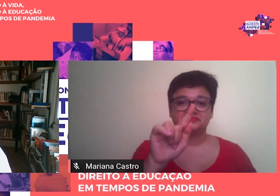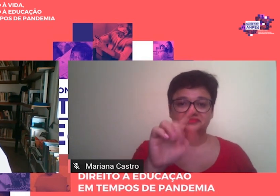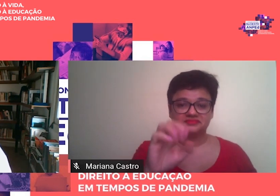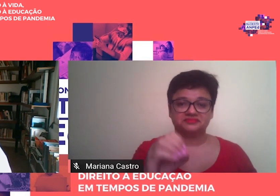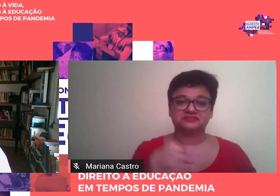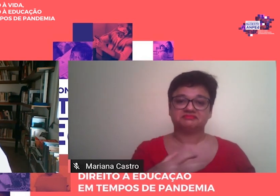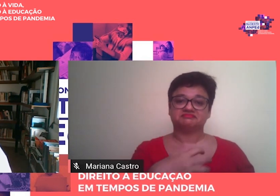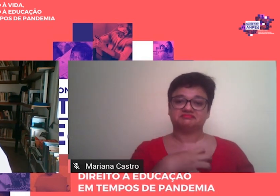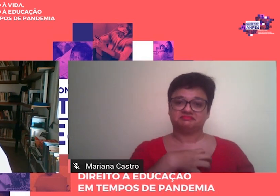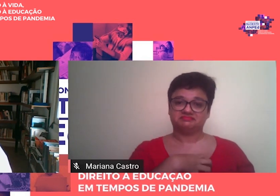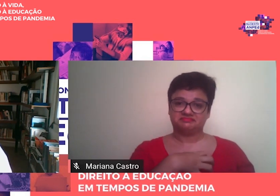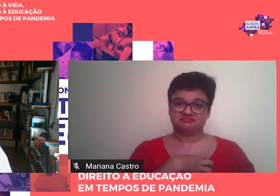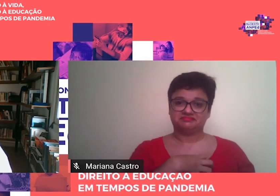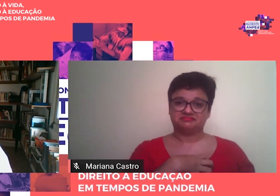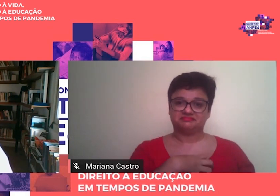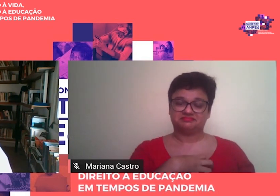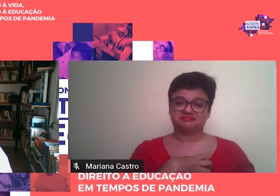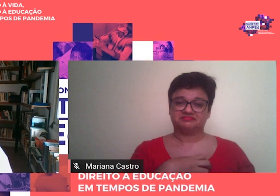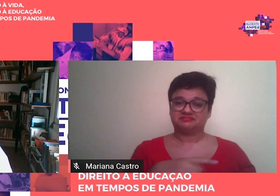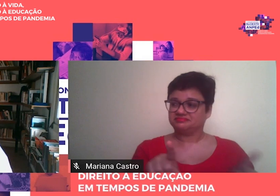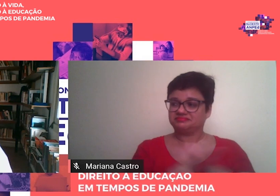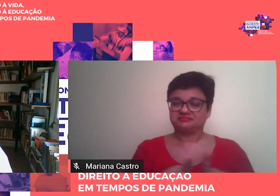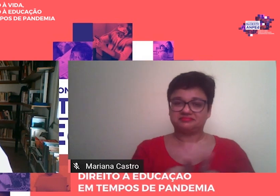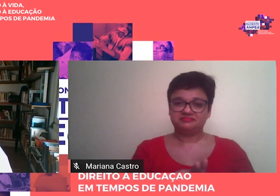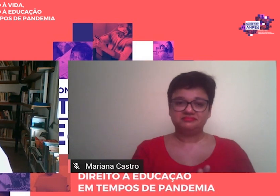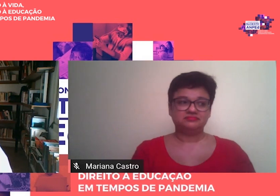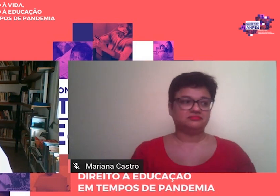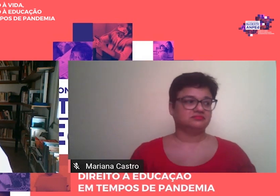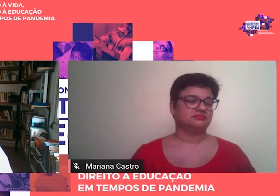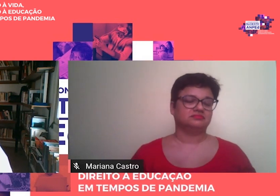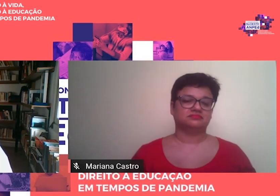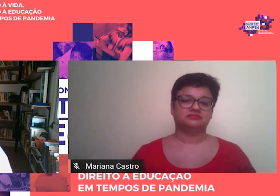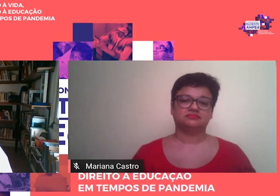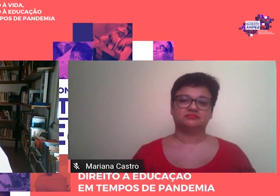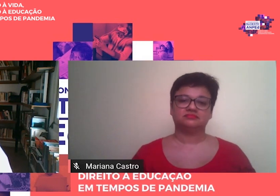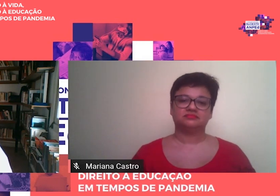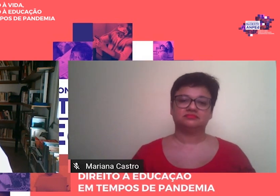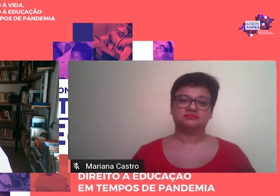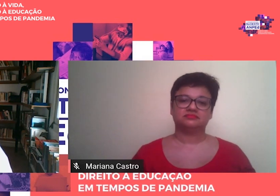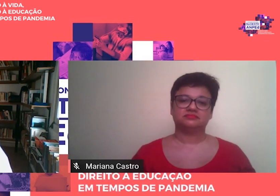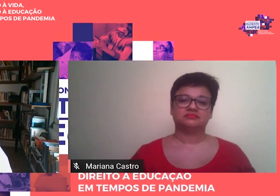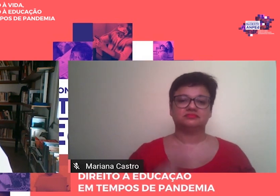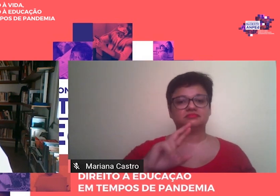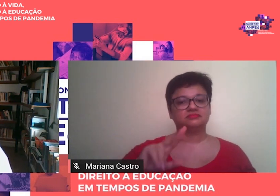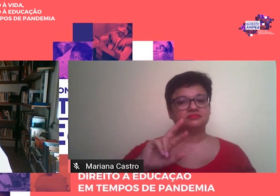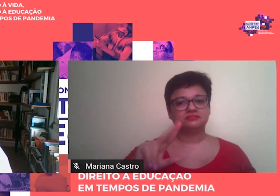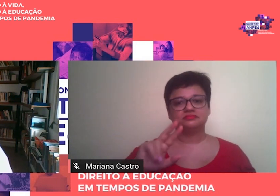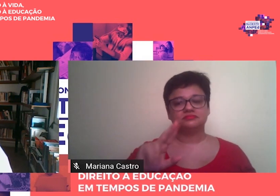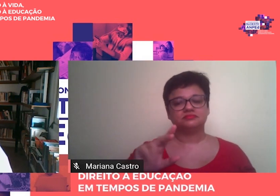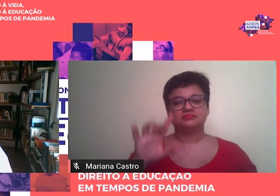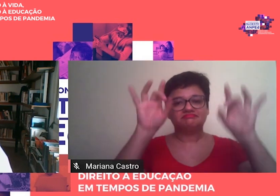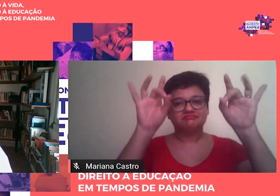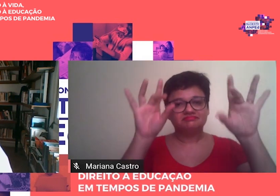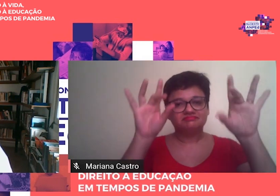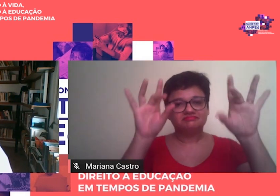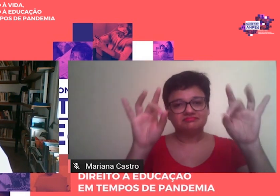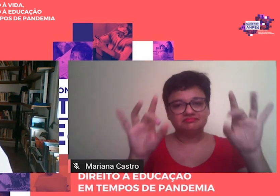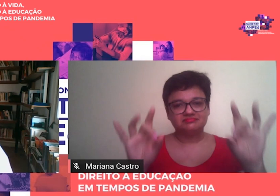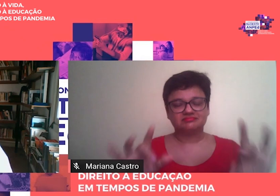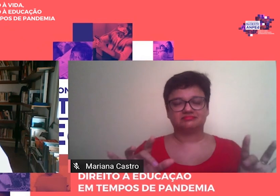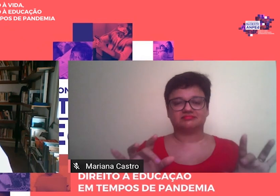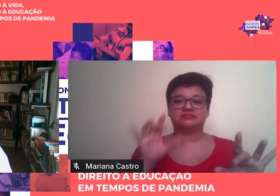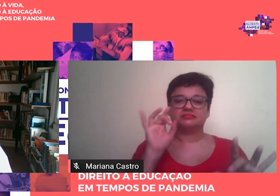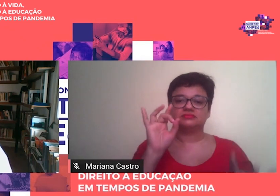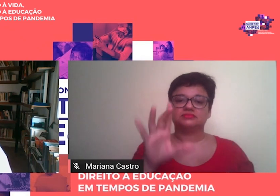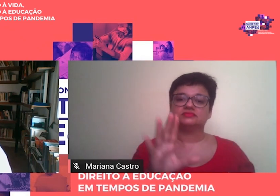não dominando determinada especialidade ou determinados